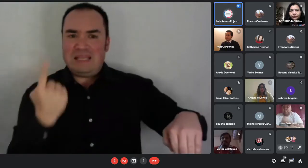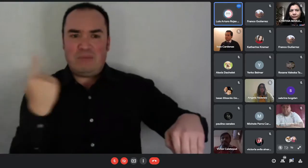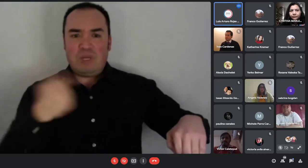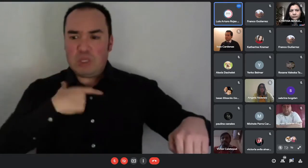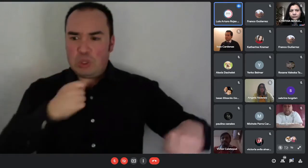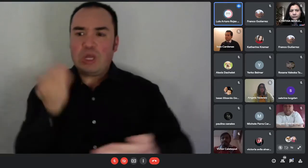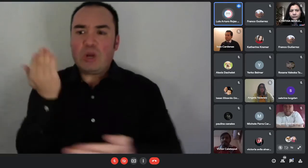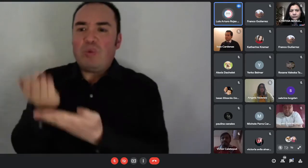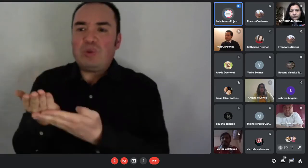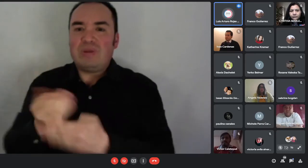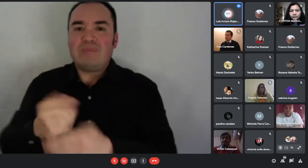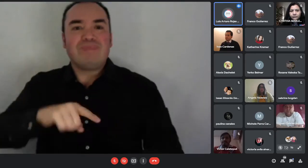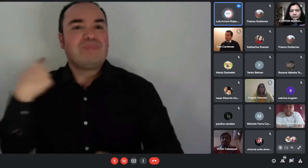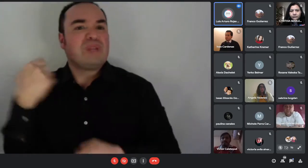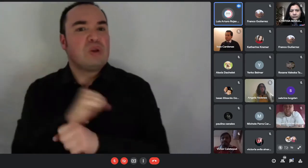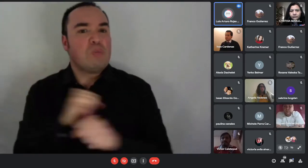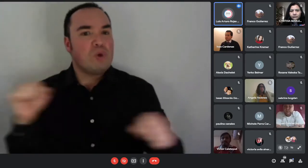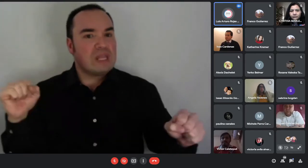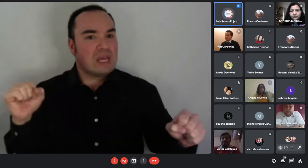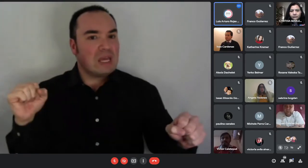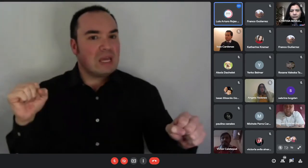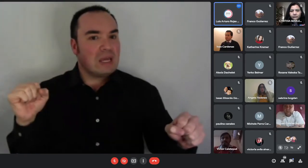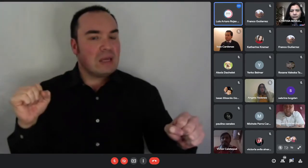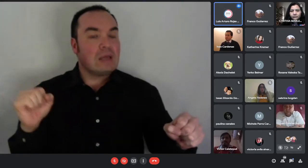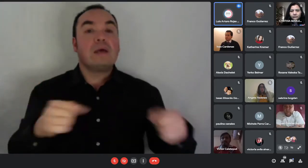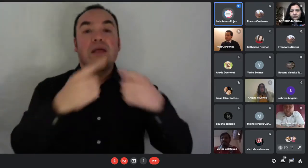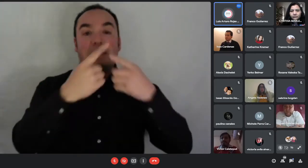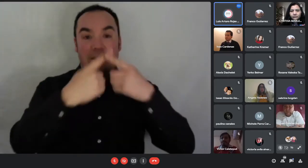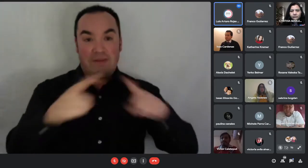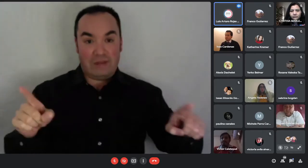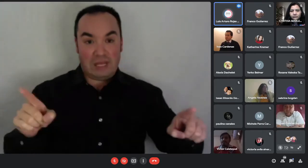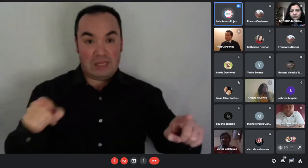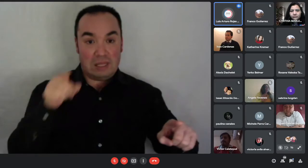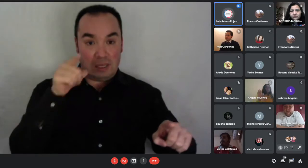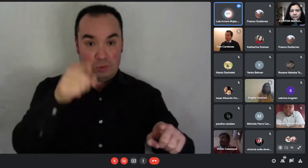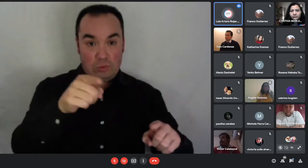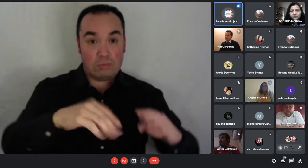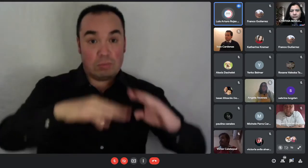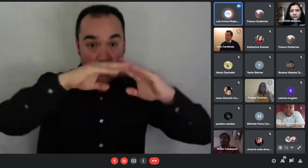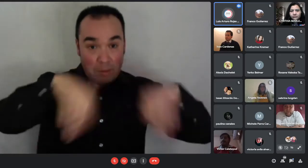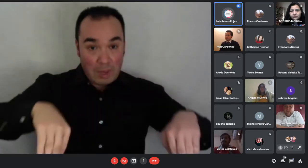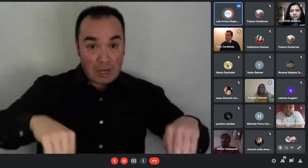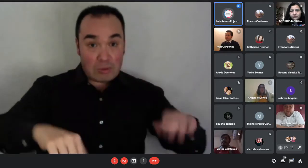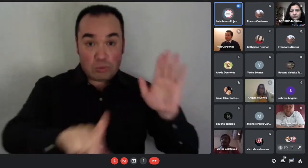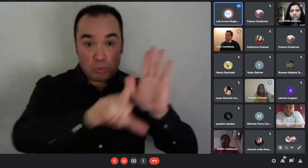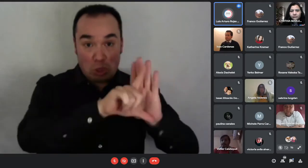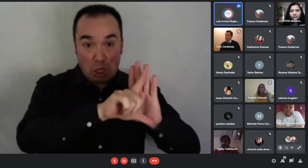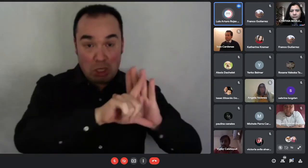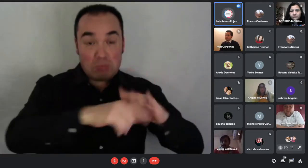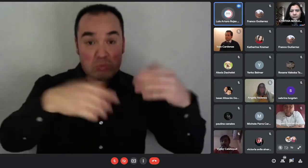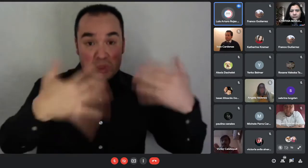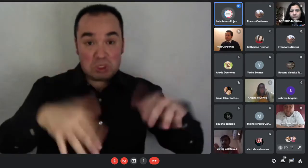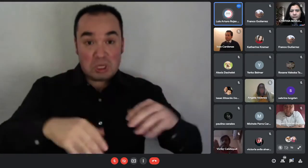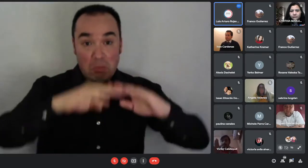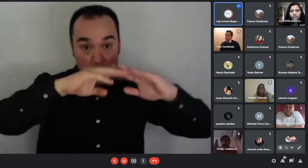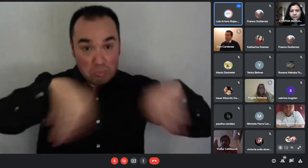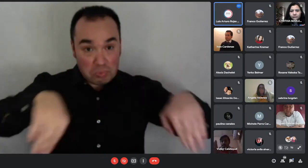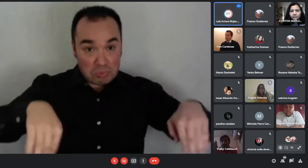¿Ya? y en el proceso del divorcio se liquidan los bienes se liquidan los bienes ahí en ese caso